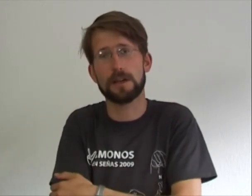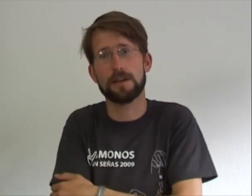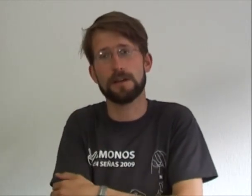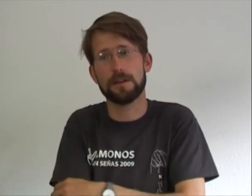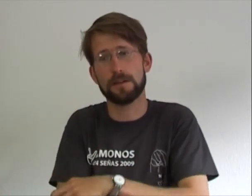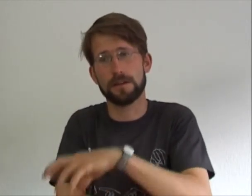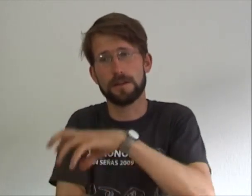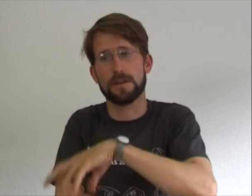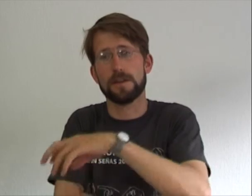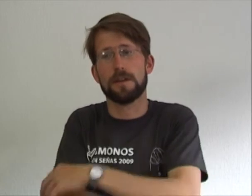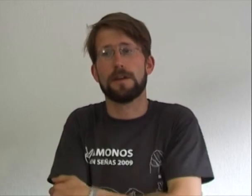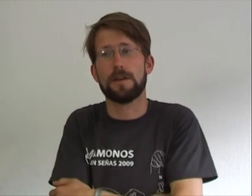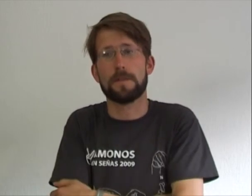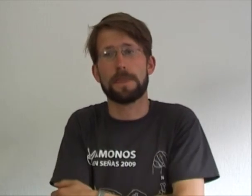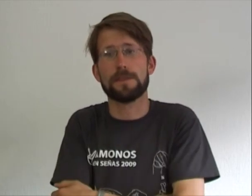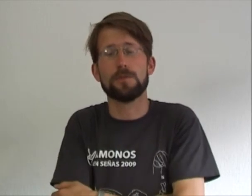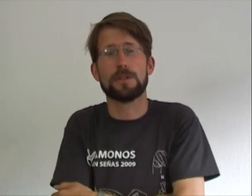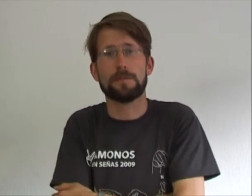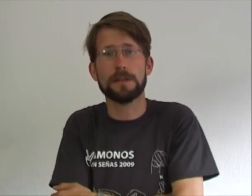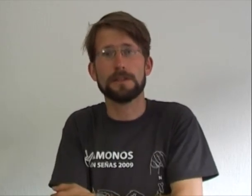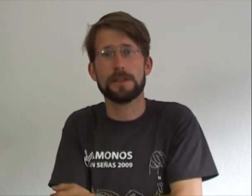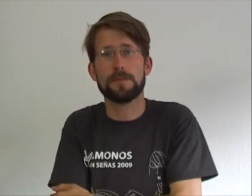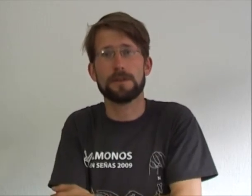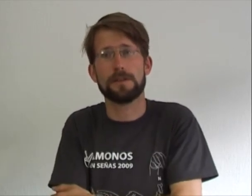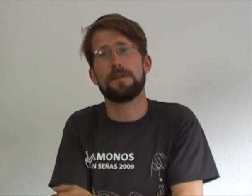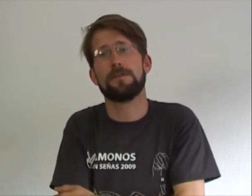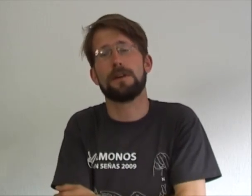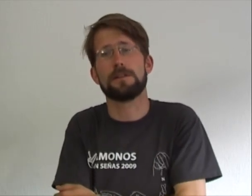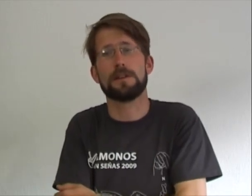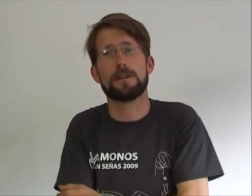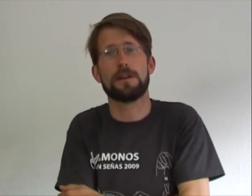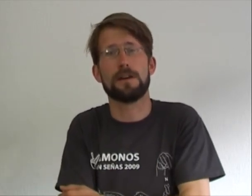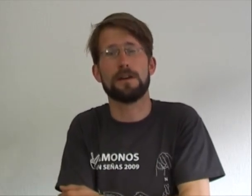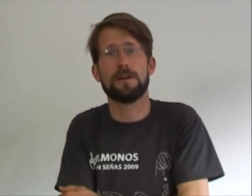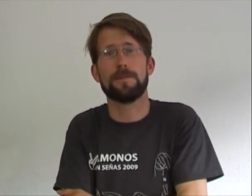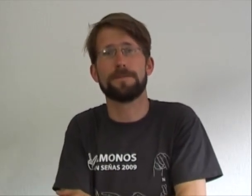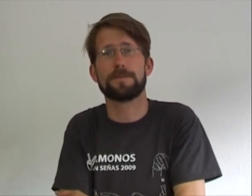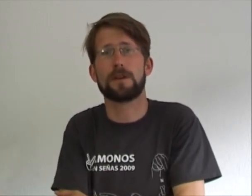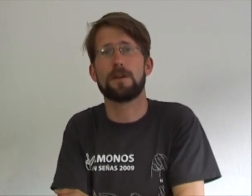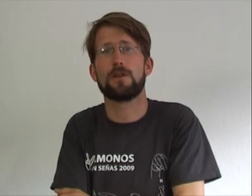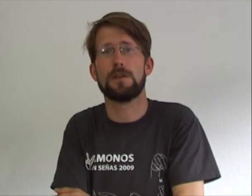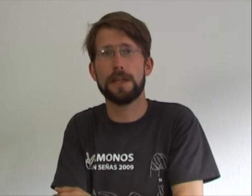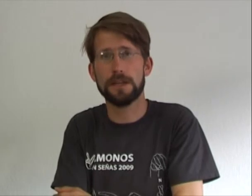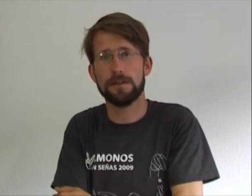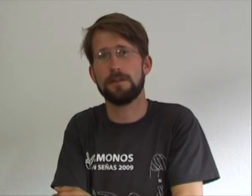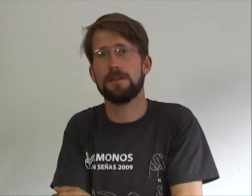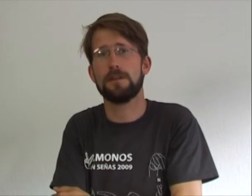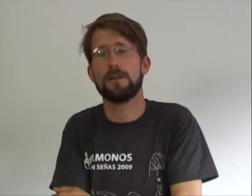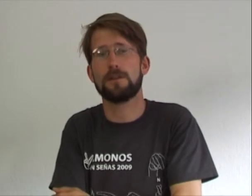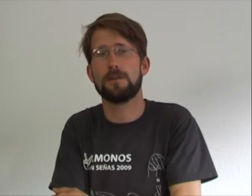simultáneamente siempre, va a ser la Juliana con